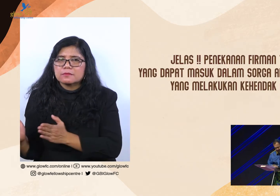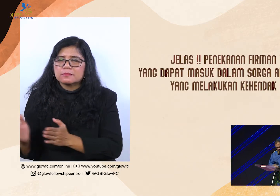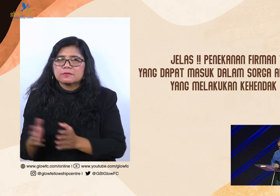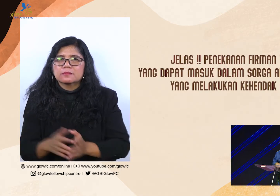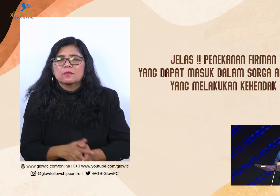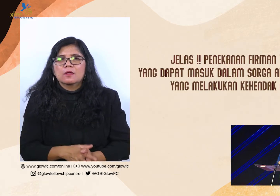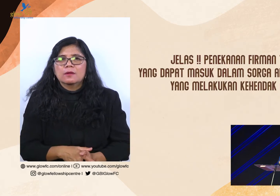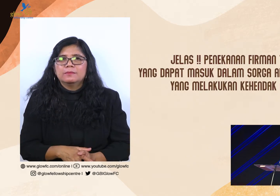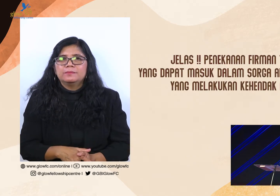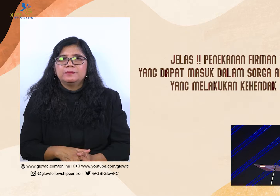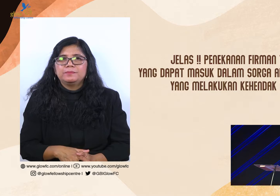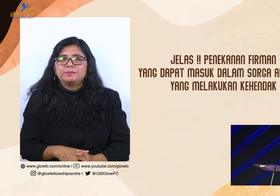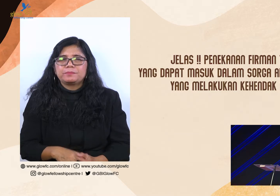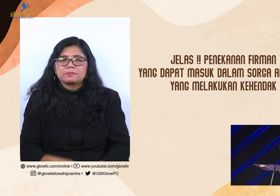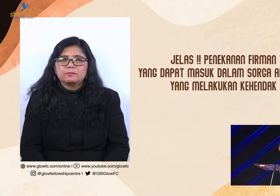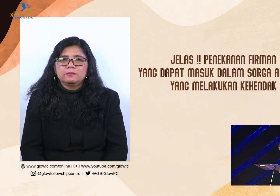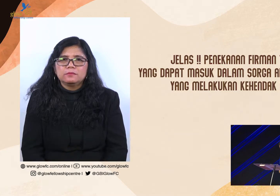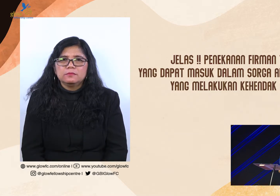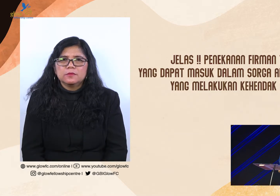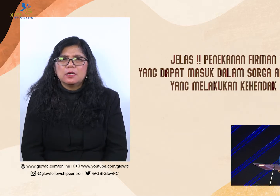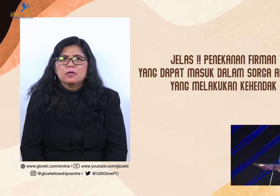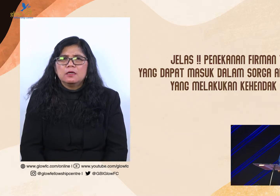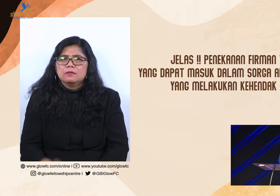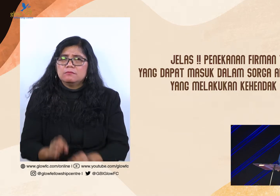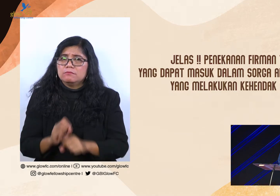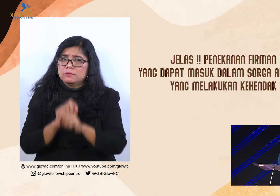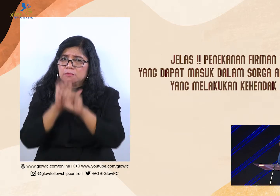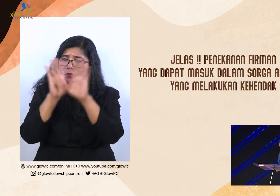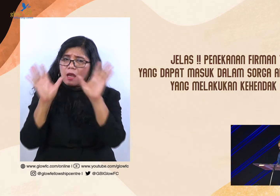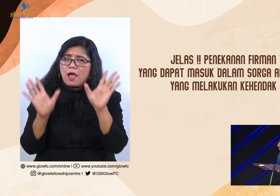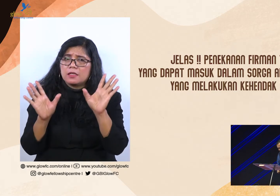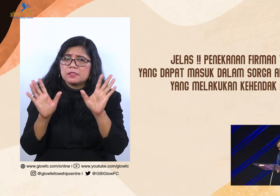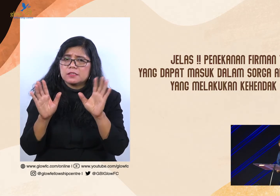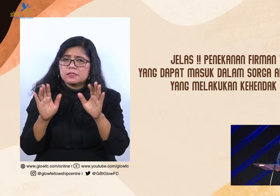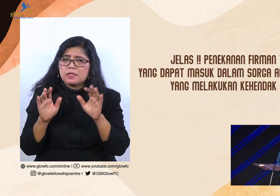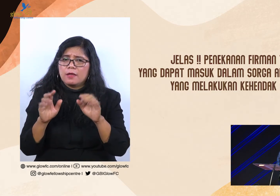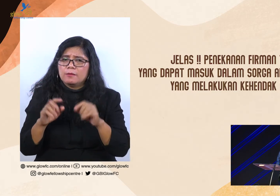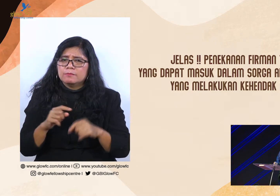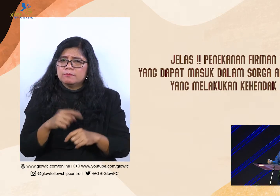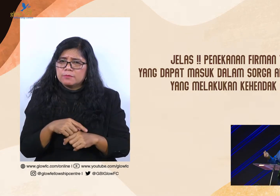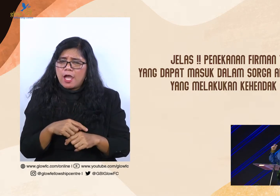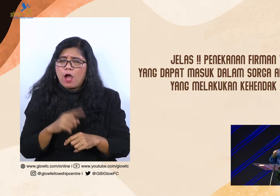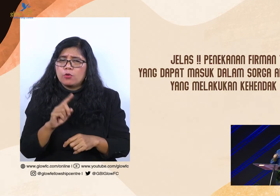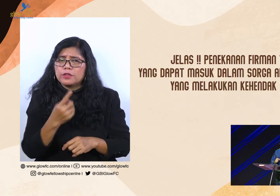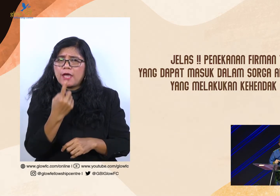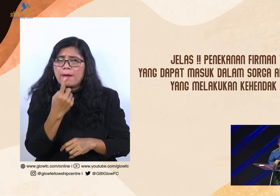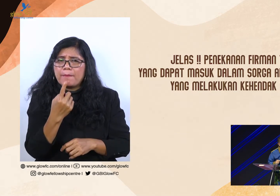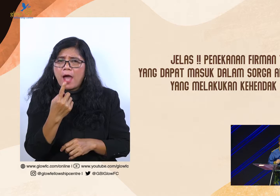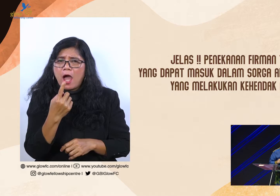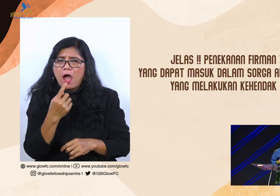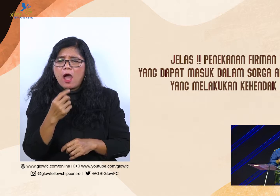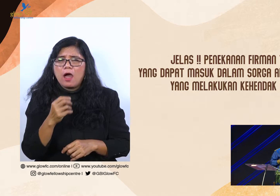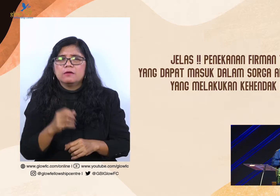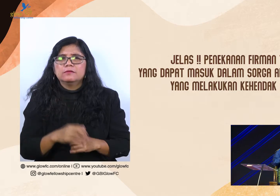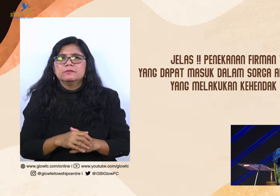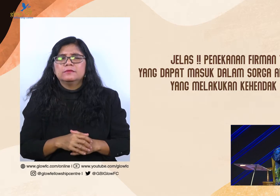tekankan begini. Jadi, jelas pendekanan firman Tuhan yang dapat masuk surga adalah